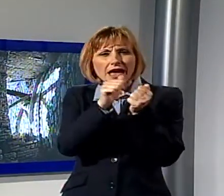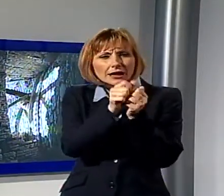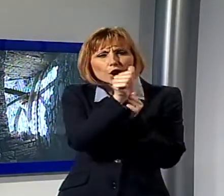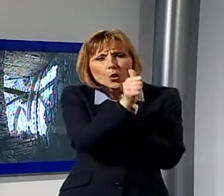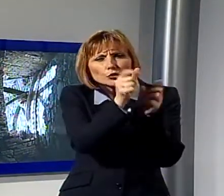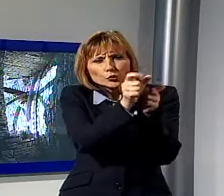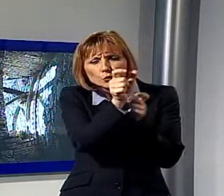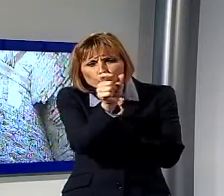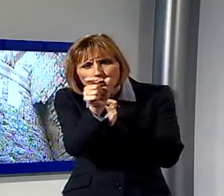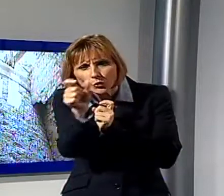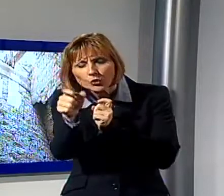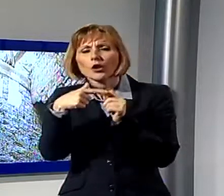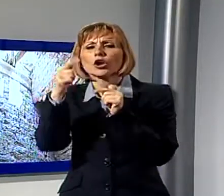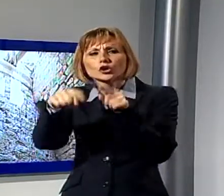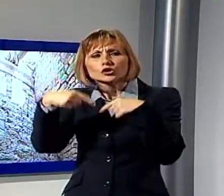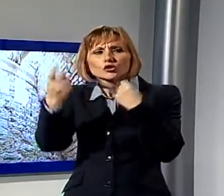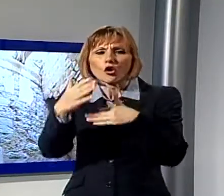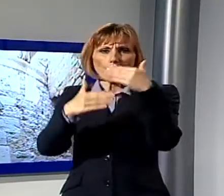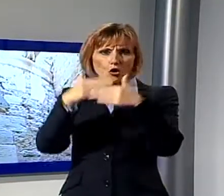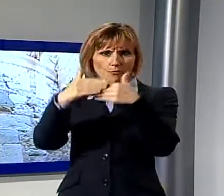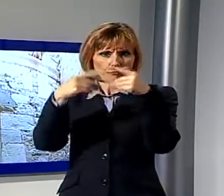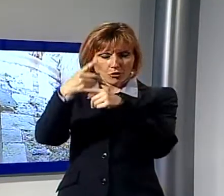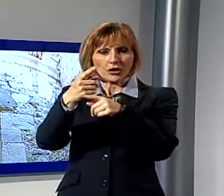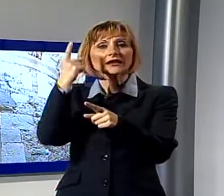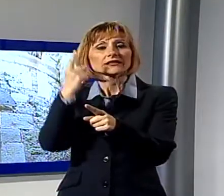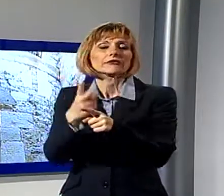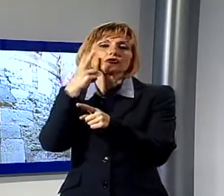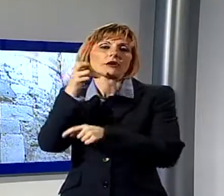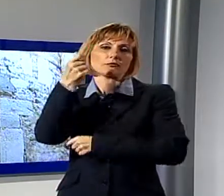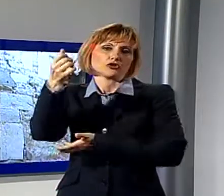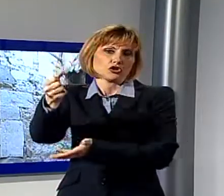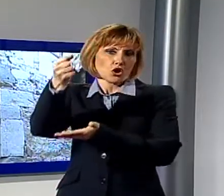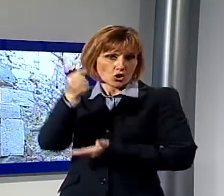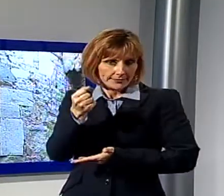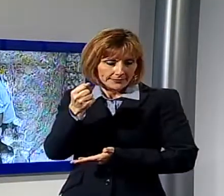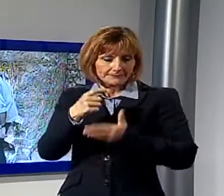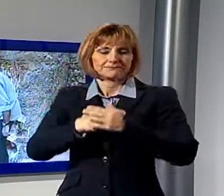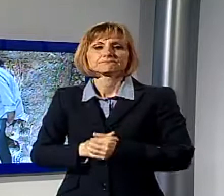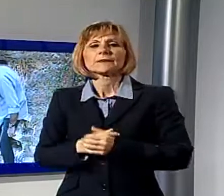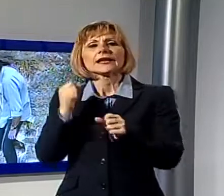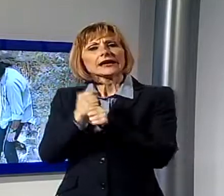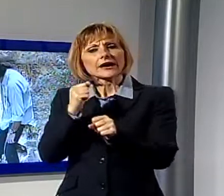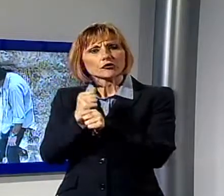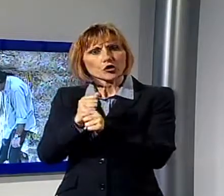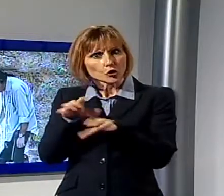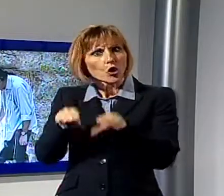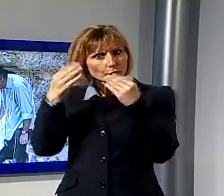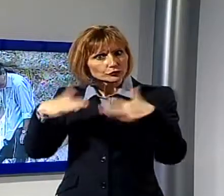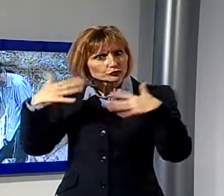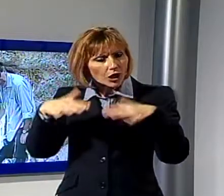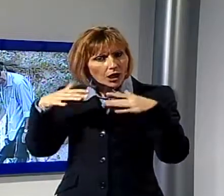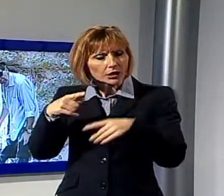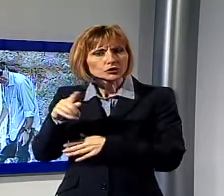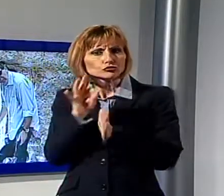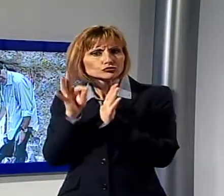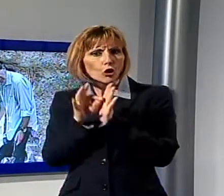ricostruire le strutture in un secondo tempo, quando si sarebbero trovate le risorse necessarie. Ma i lavori iniziati martedì scorso hanno